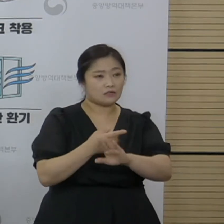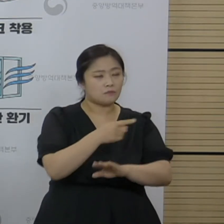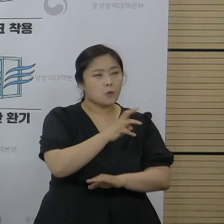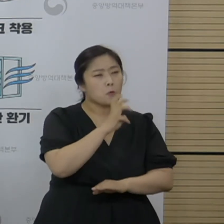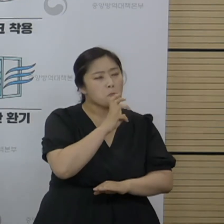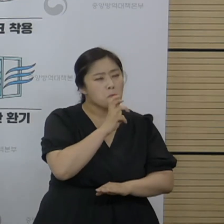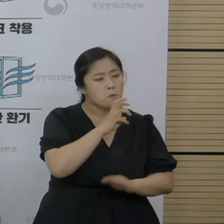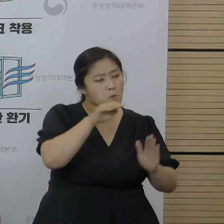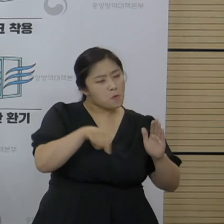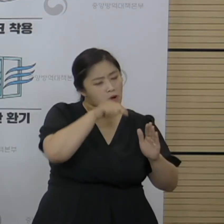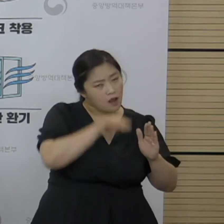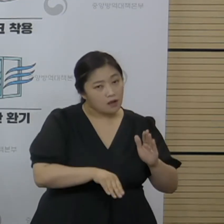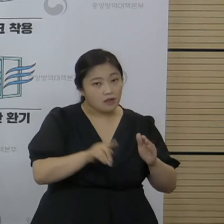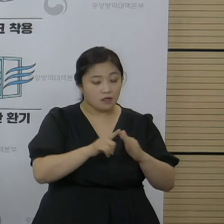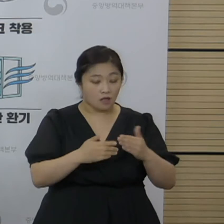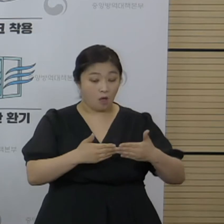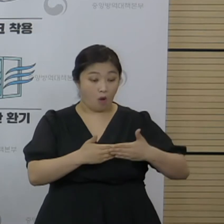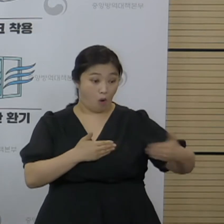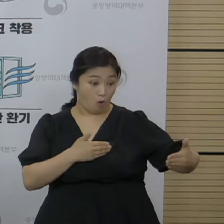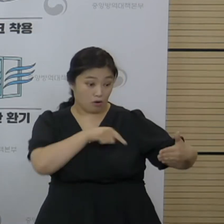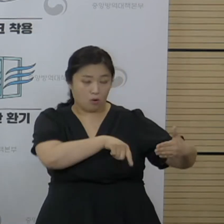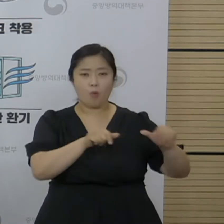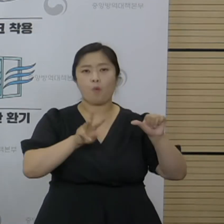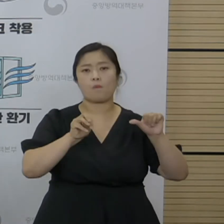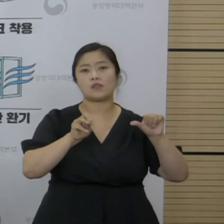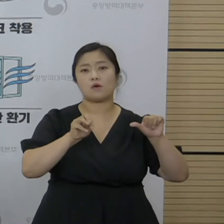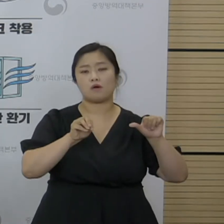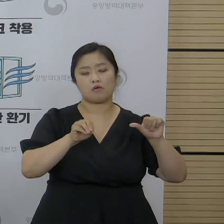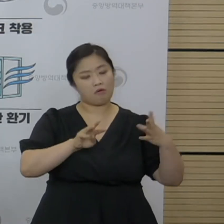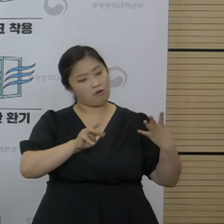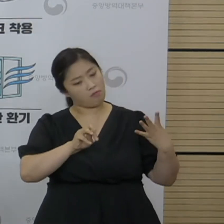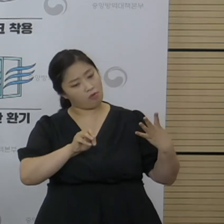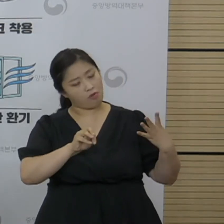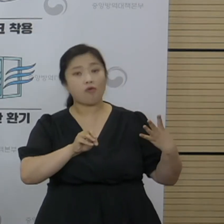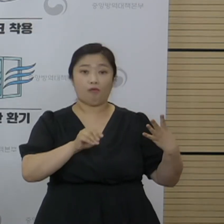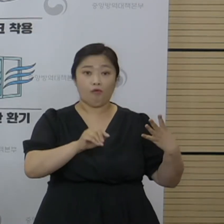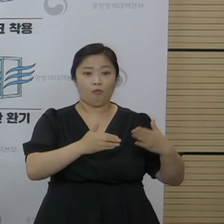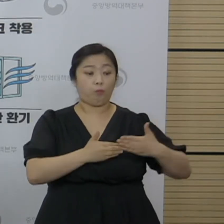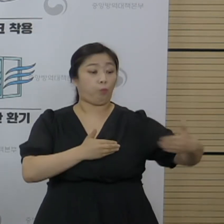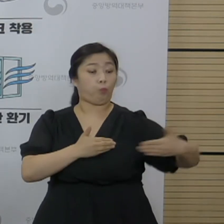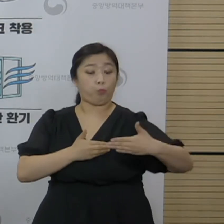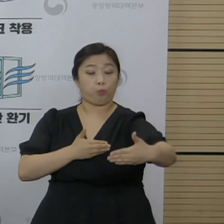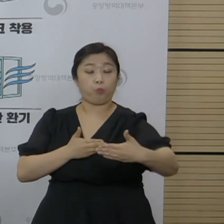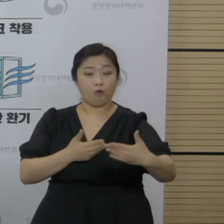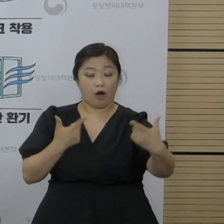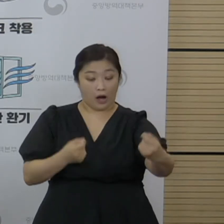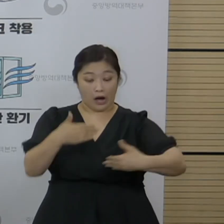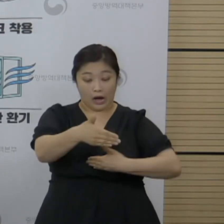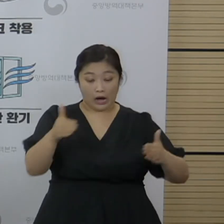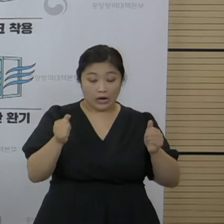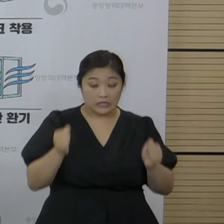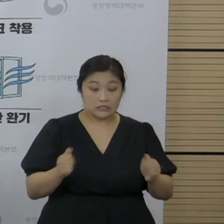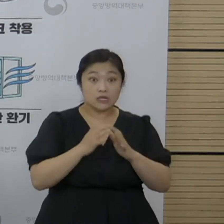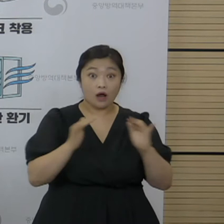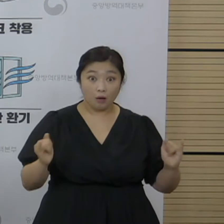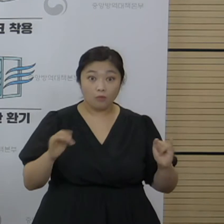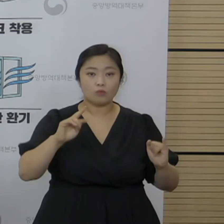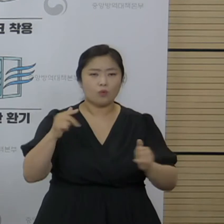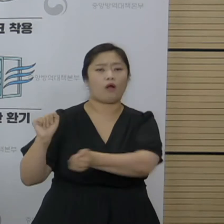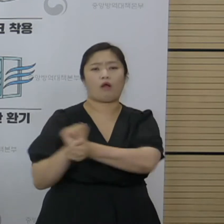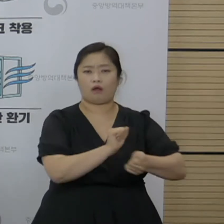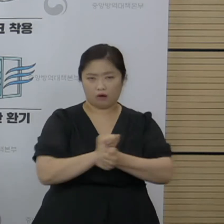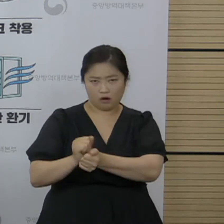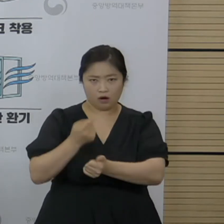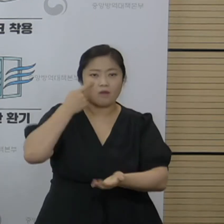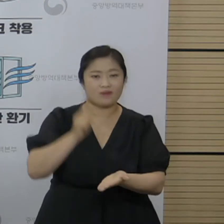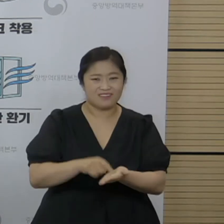30분 미만이었고 거리가 5m, 4m인 반경에 같은 공간에 체류한 사람들도 감염된